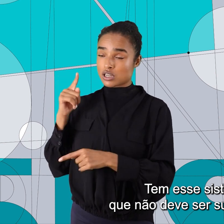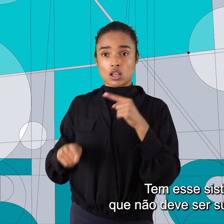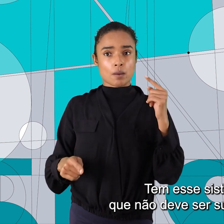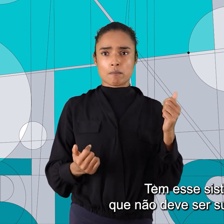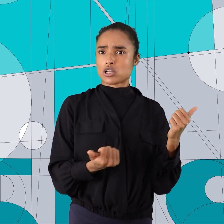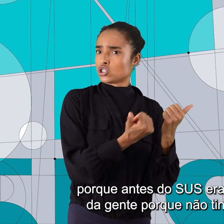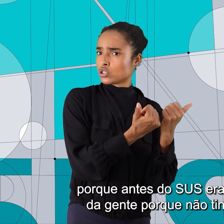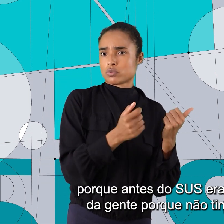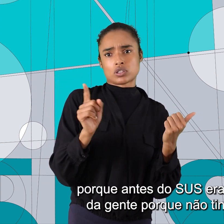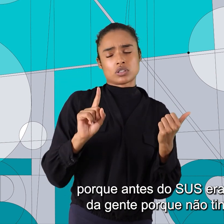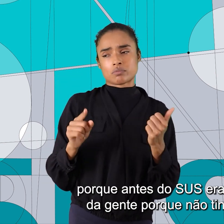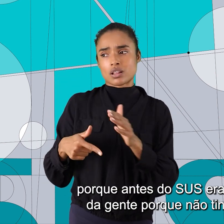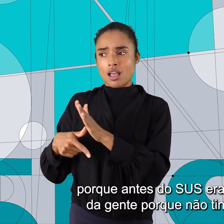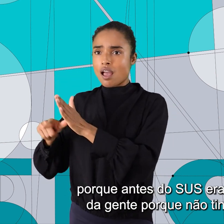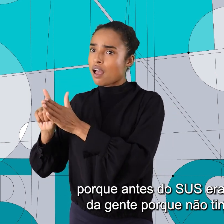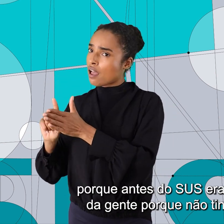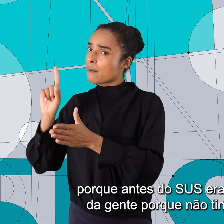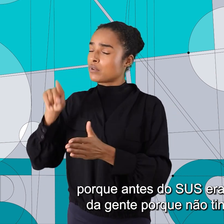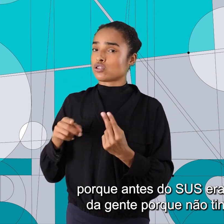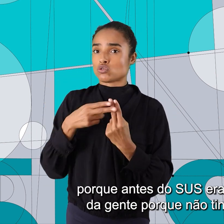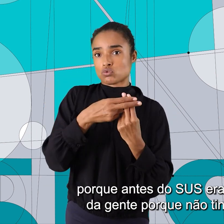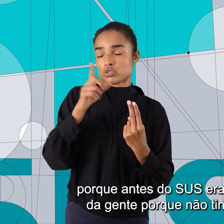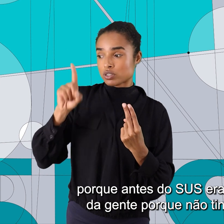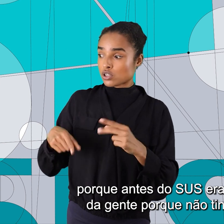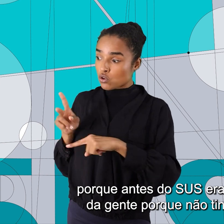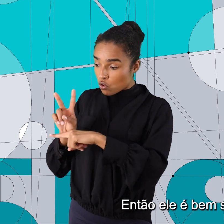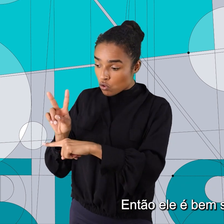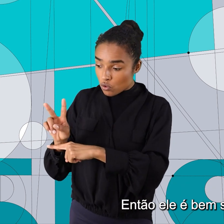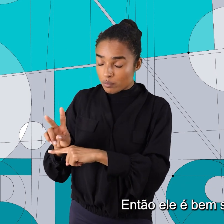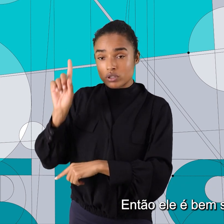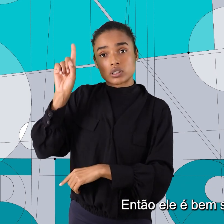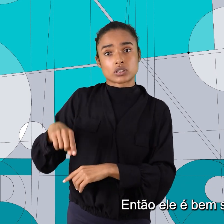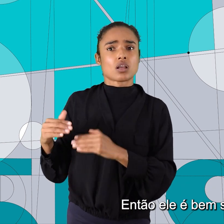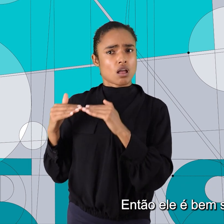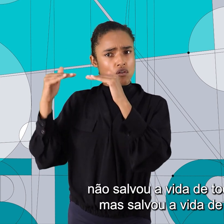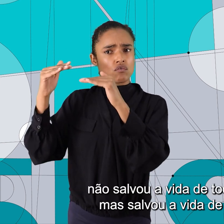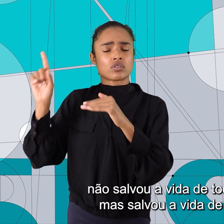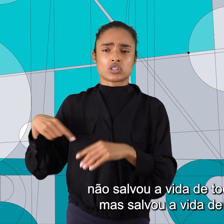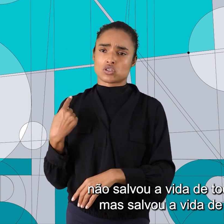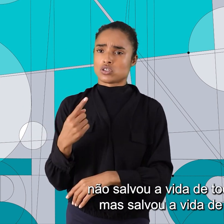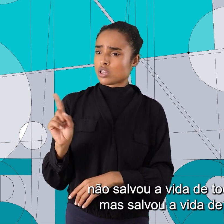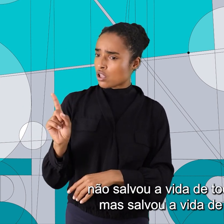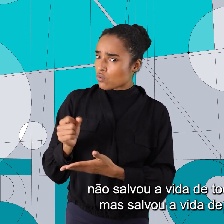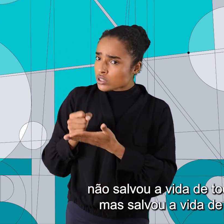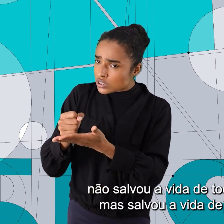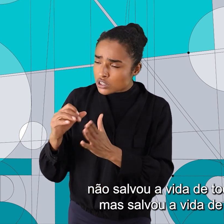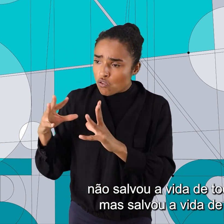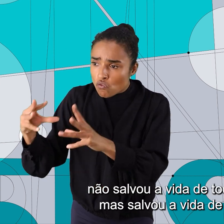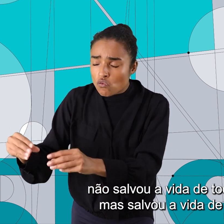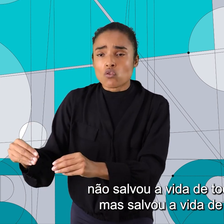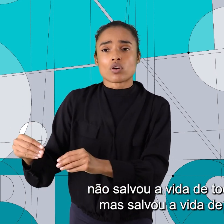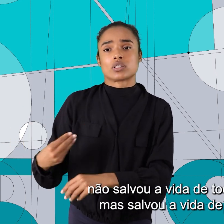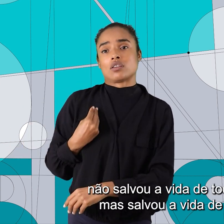deve ser subestimado, porque antes do SUS era ele que cuidava da gente, porque não tinha outra coisa. Então, ele é bem sucedido. Não salvou a vida de todo mundo, não,